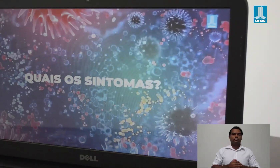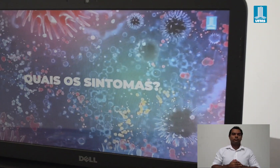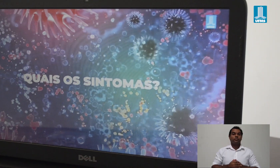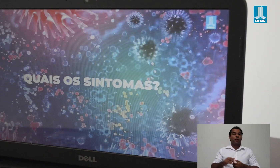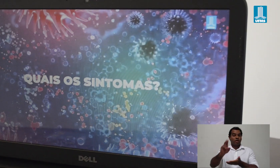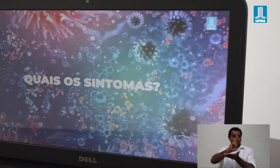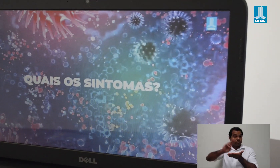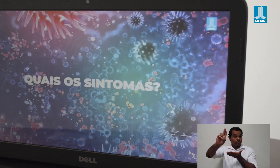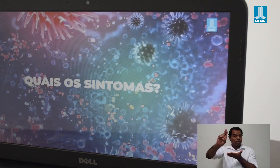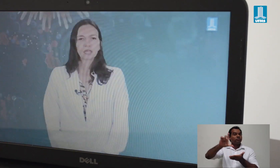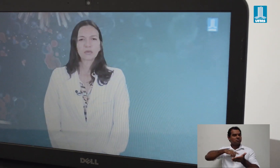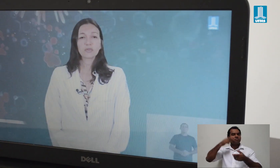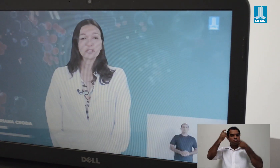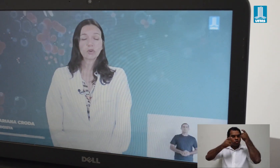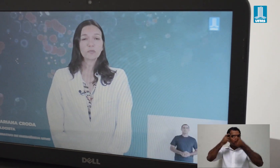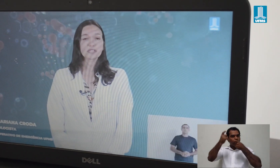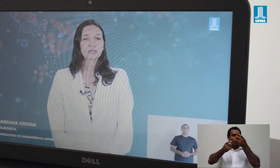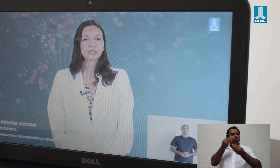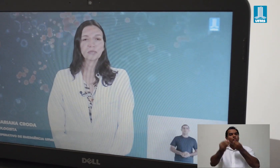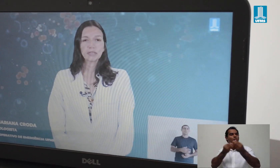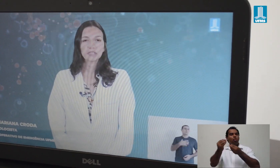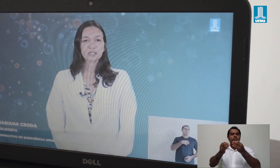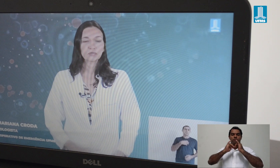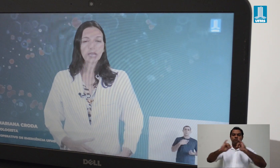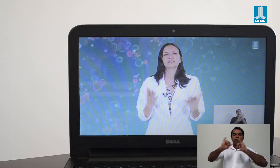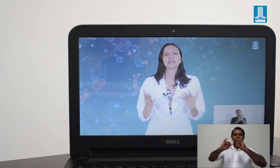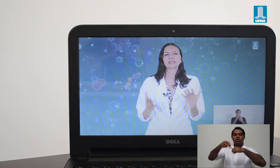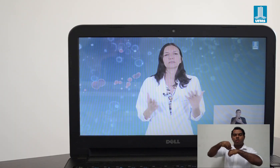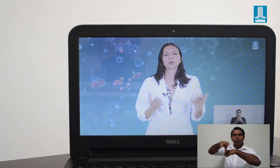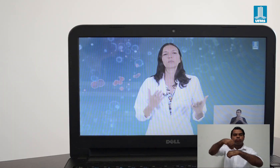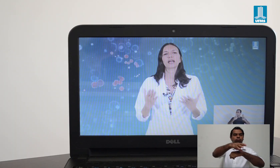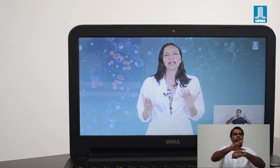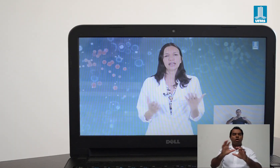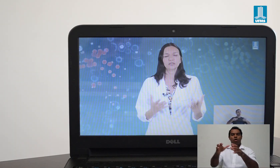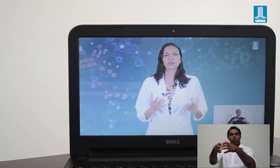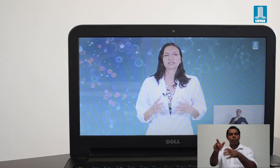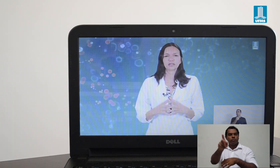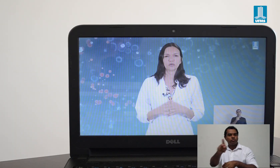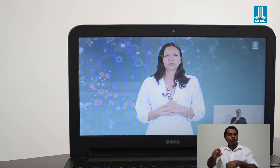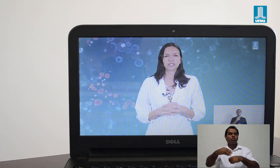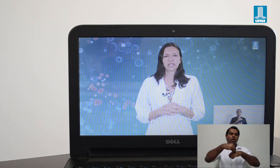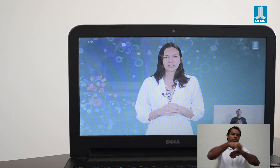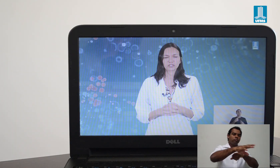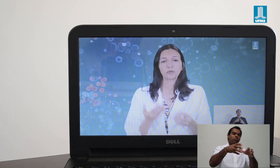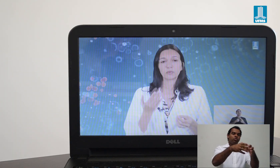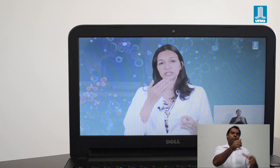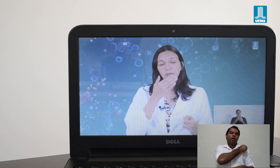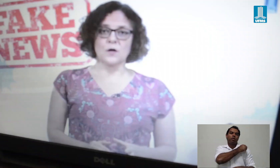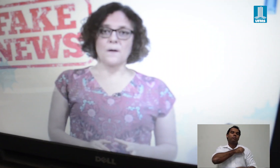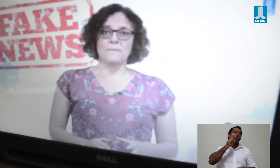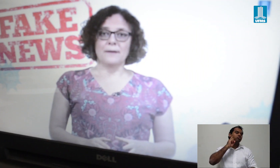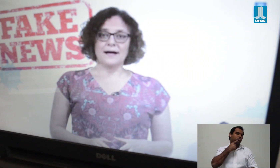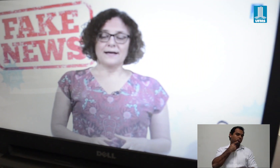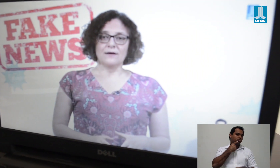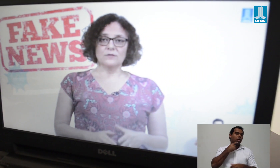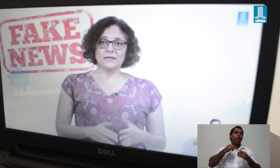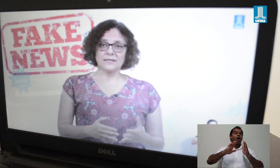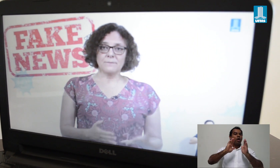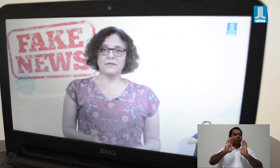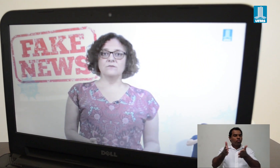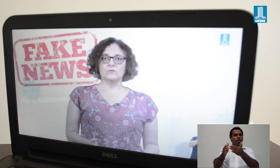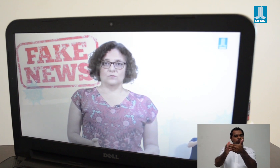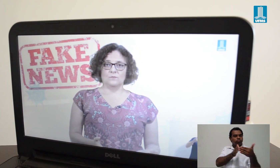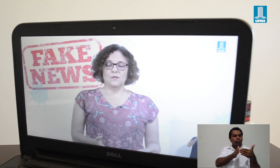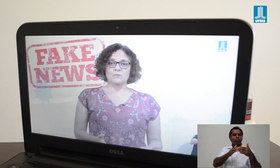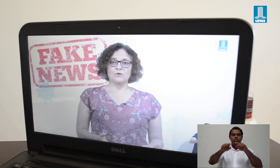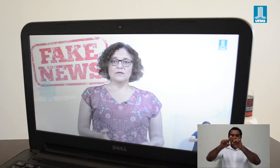A universidade tem se preocupado com a forma como as informações têm chegado aos professores e acadêmicos surdos e solicitou a janela de